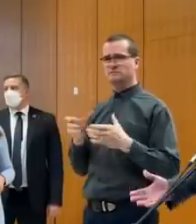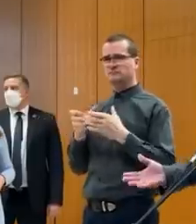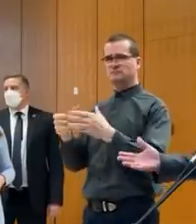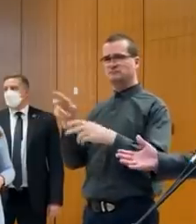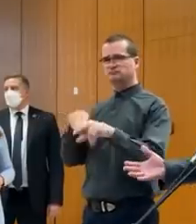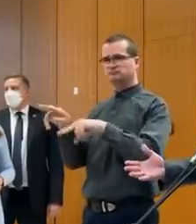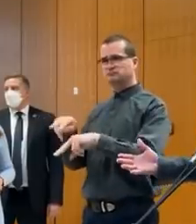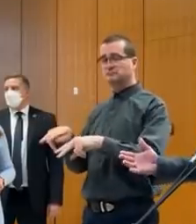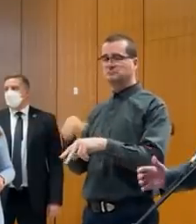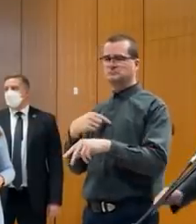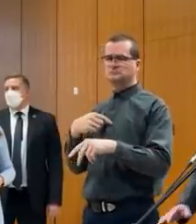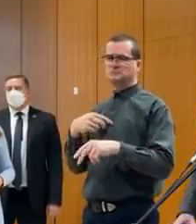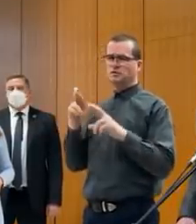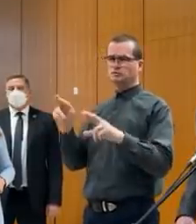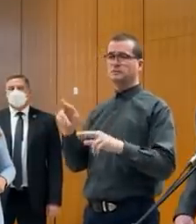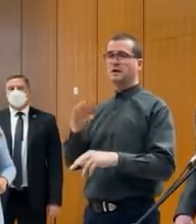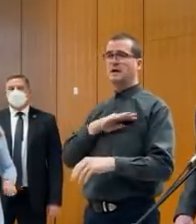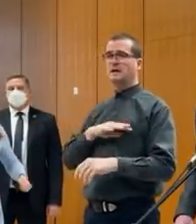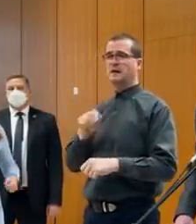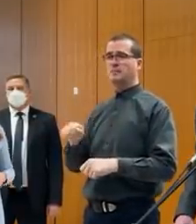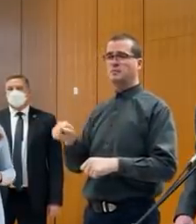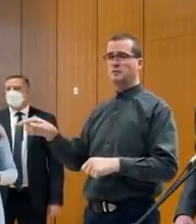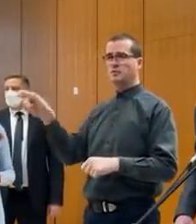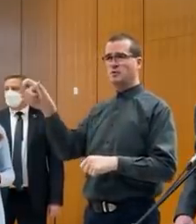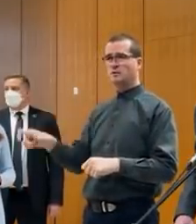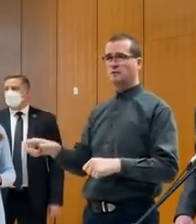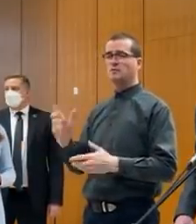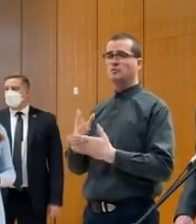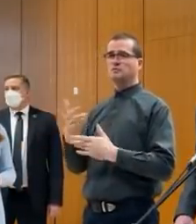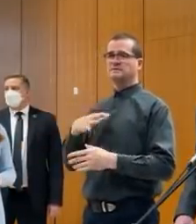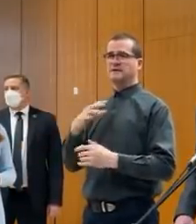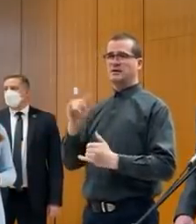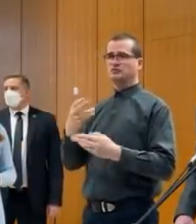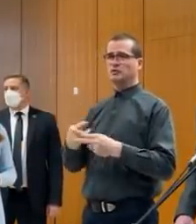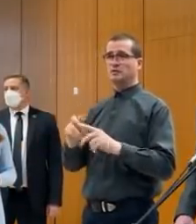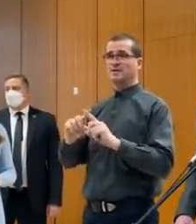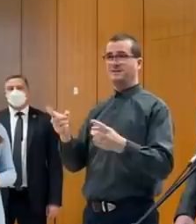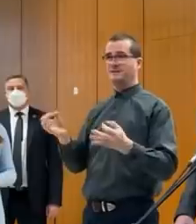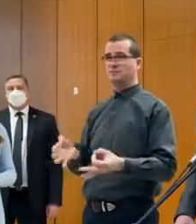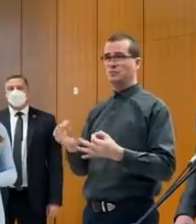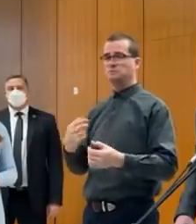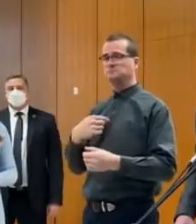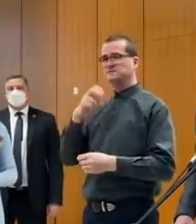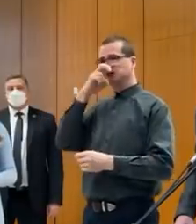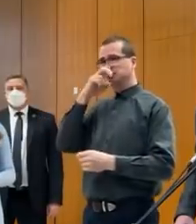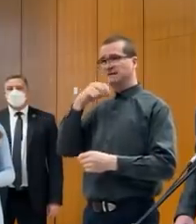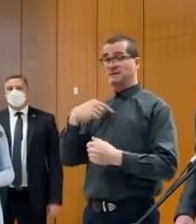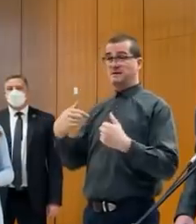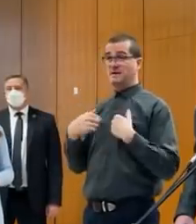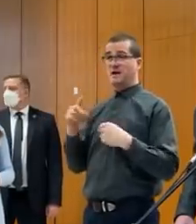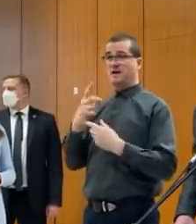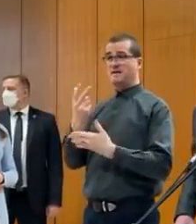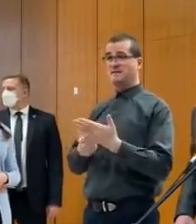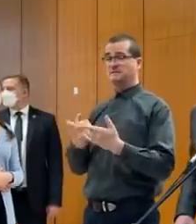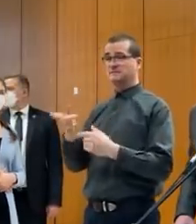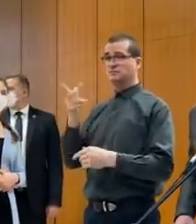Ale rešpektujem, že pán generálny prokurátor si to chcel ešte riešiť iným spôsobom. Tak som zvedavý aj ja, aké